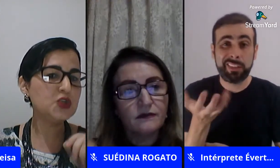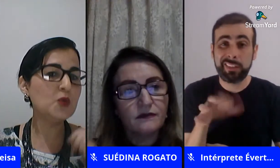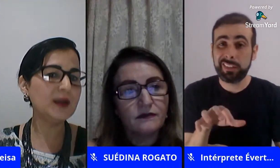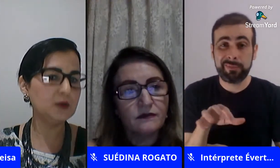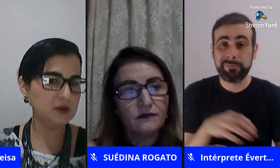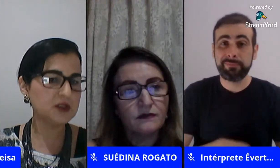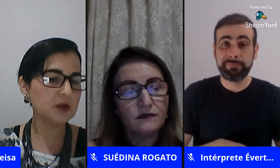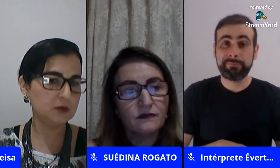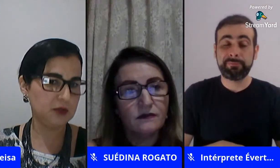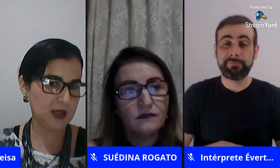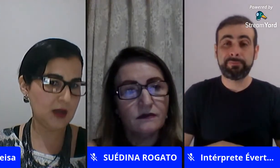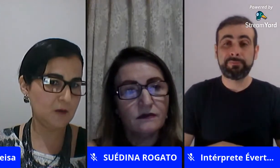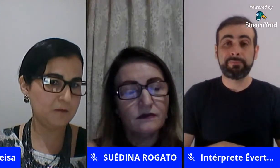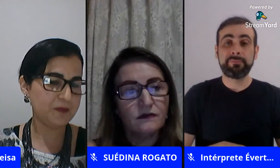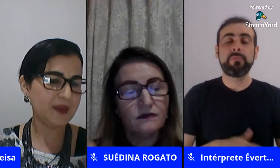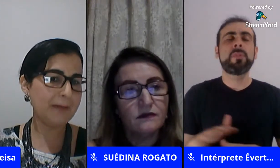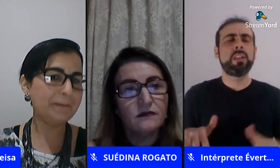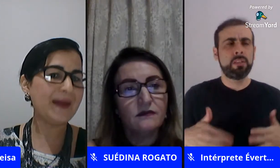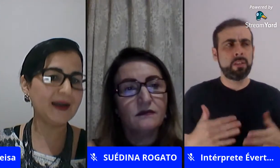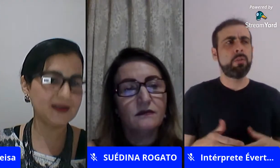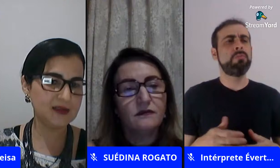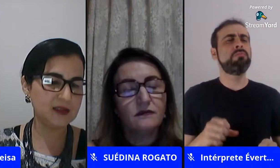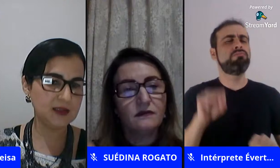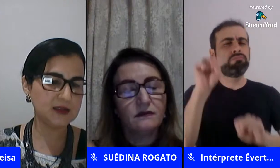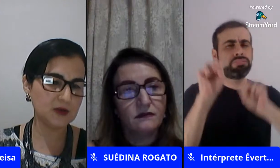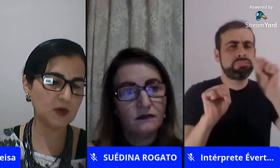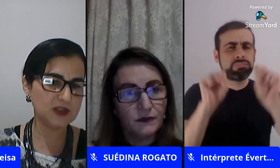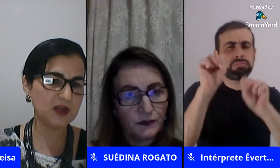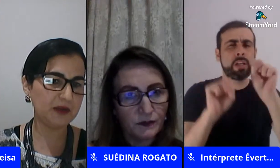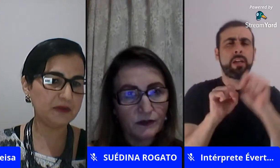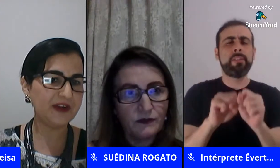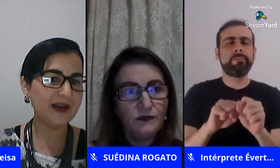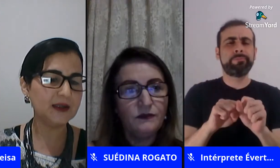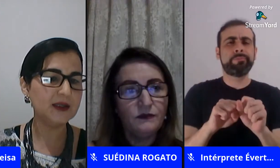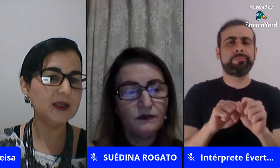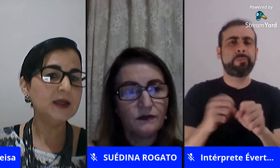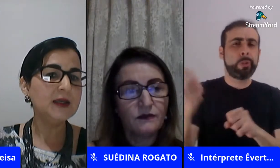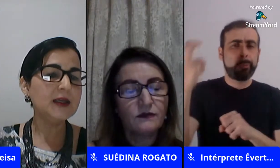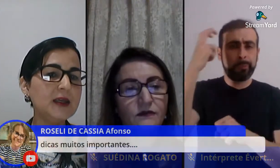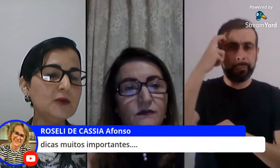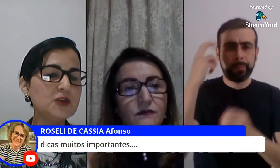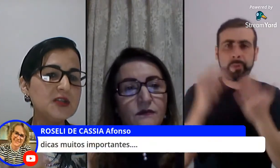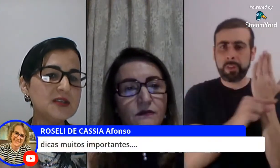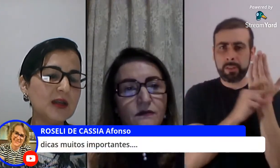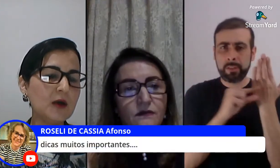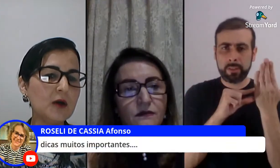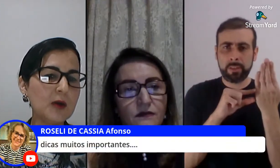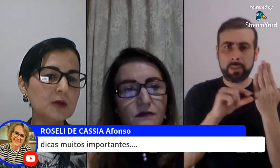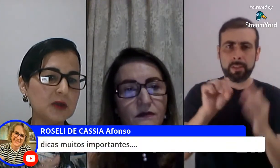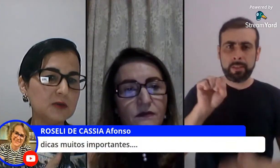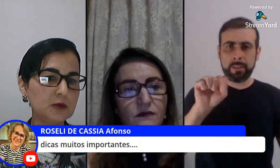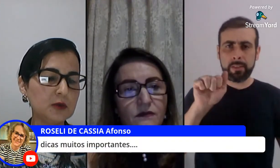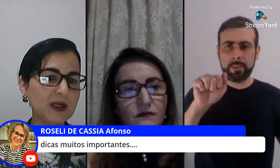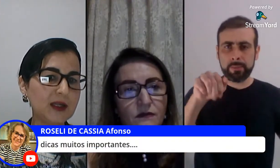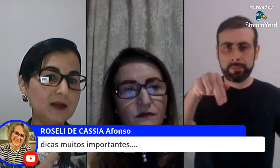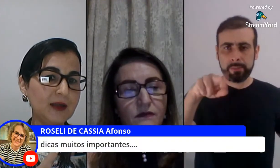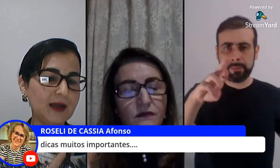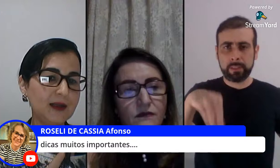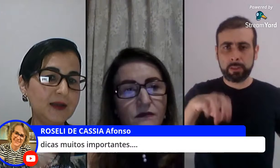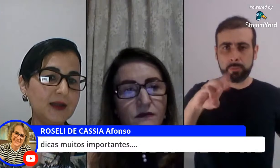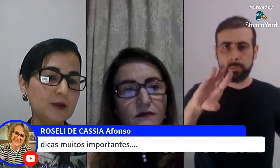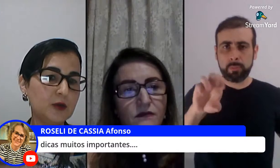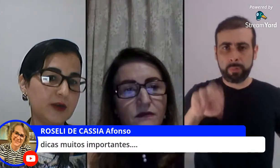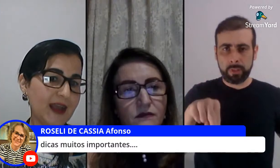existe uma indústria cultural que é para as crianças como o Sarmento fala e utilizando agora uma outra autora